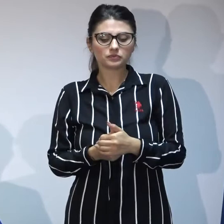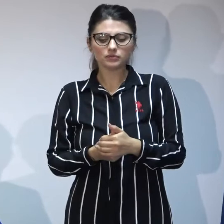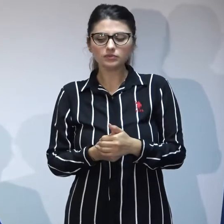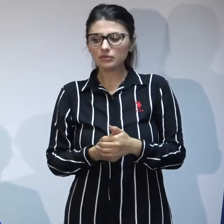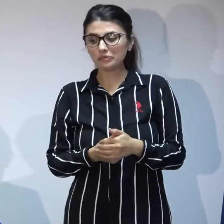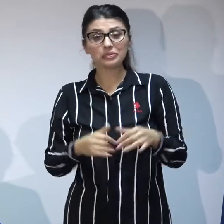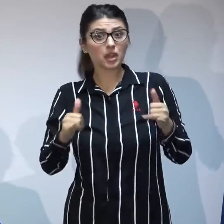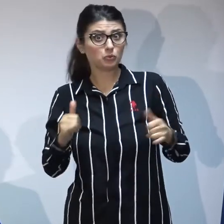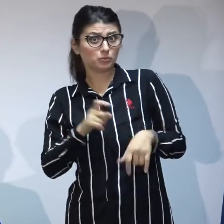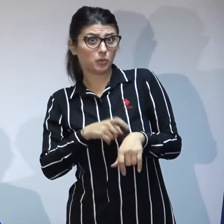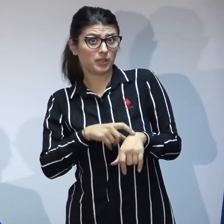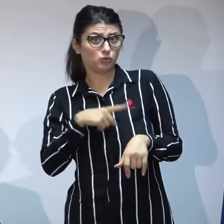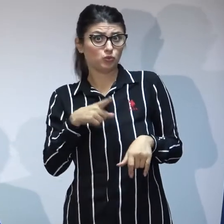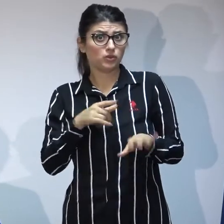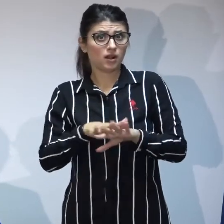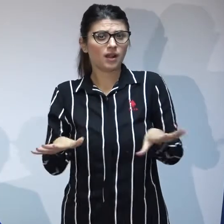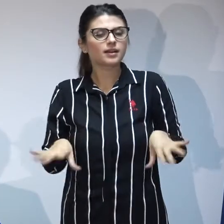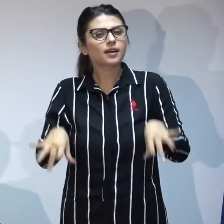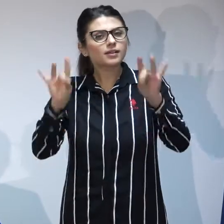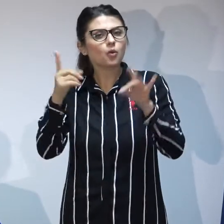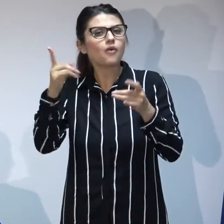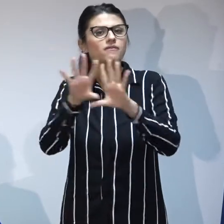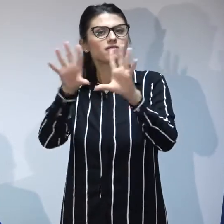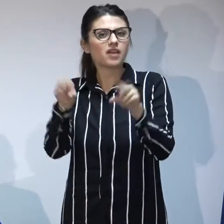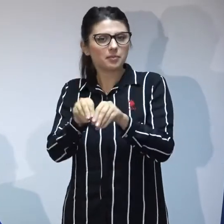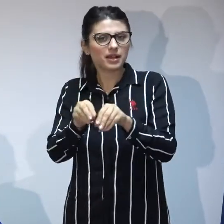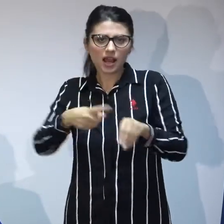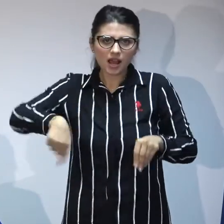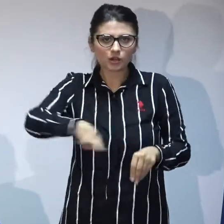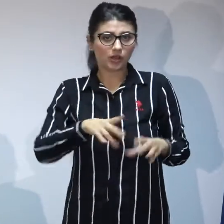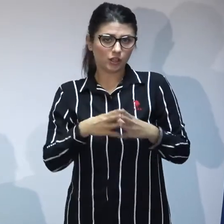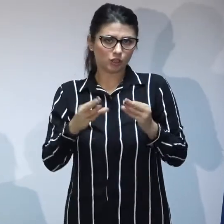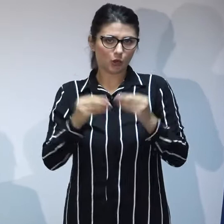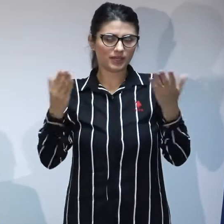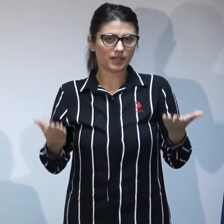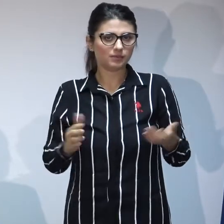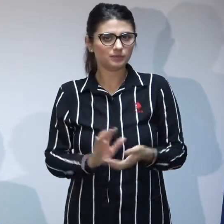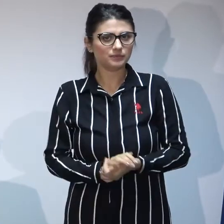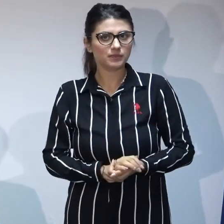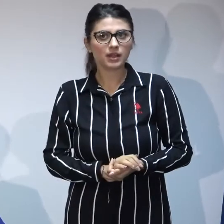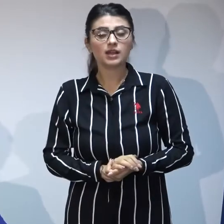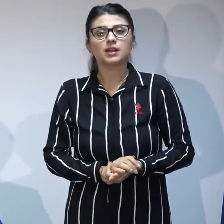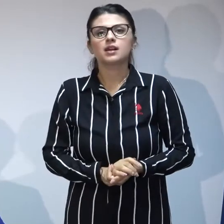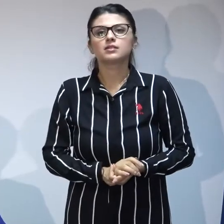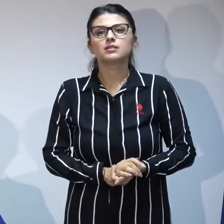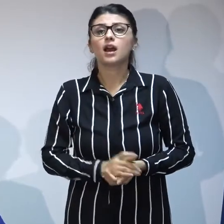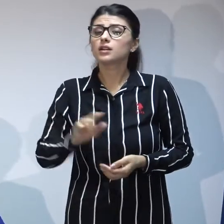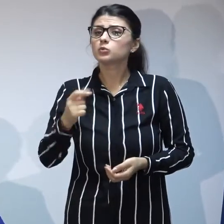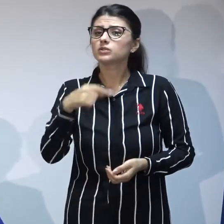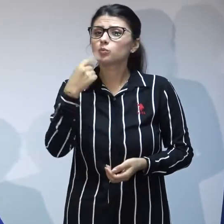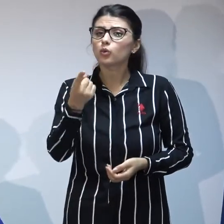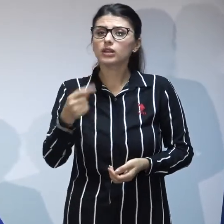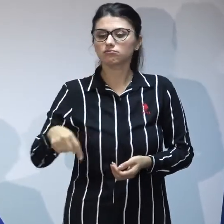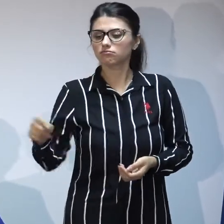sunt gata să-și găsească o familie la noi în țară. Trebuie să vă spun însă că pe